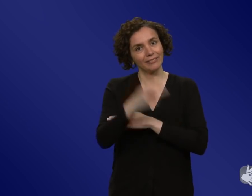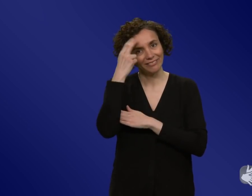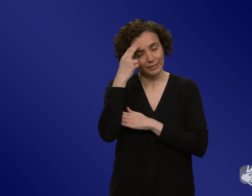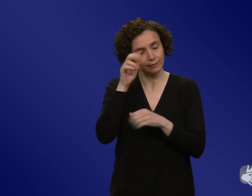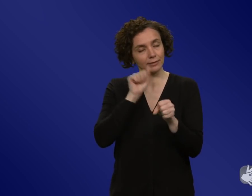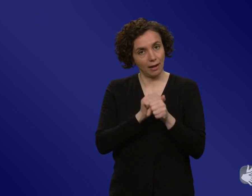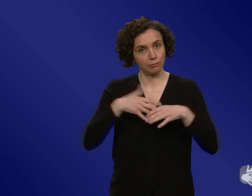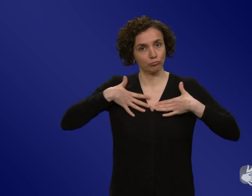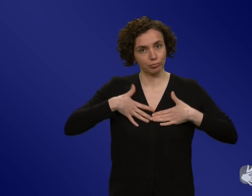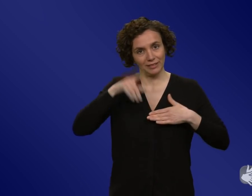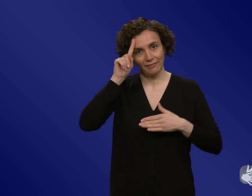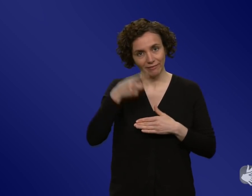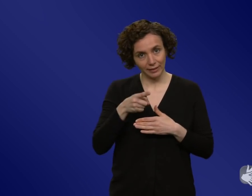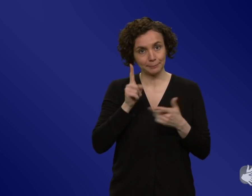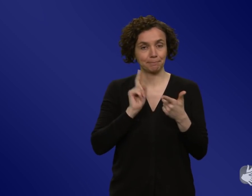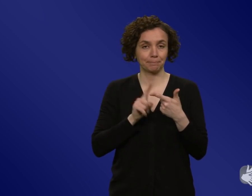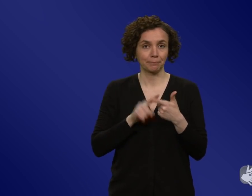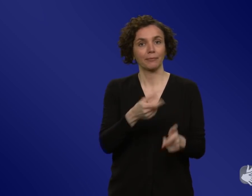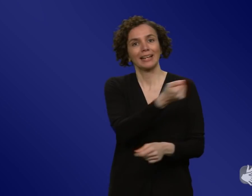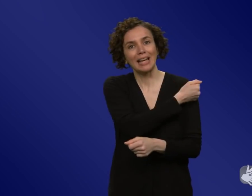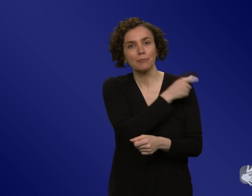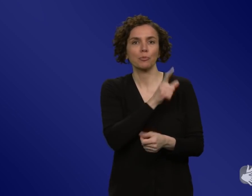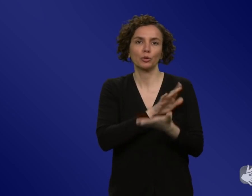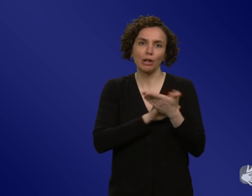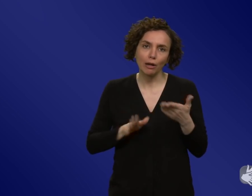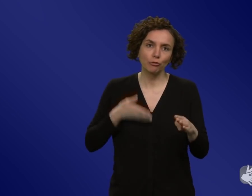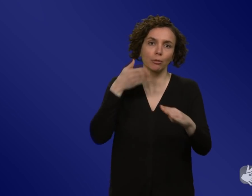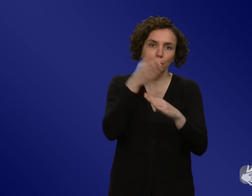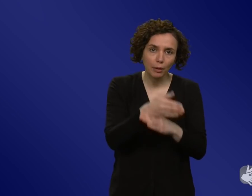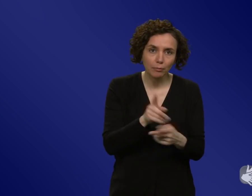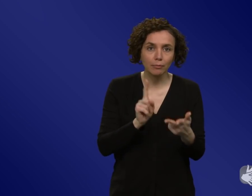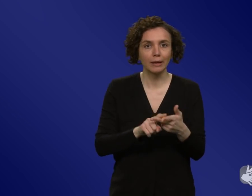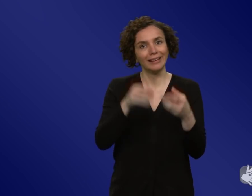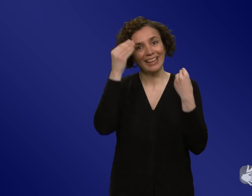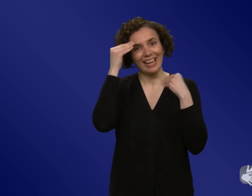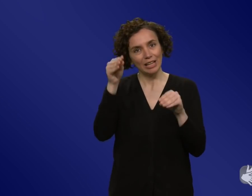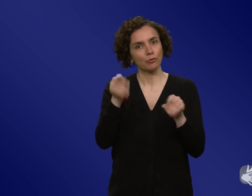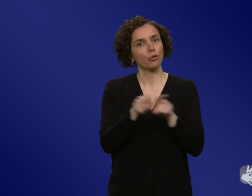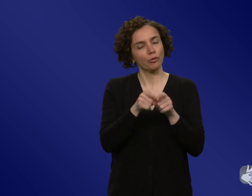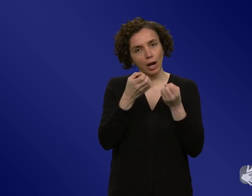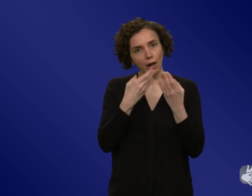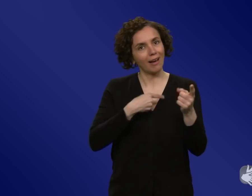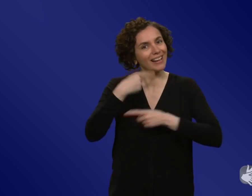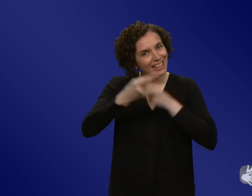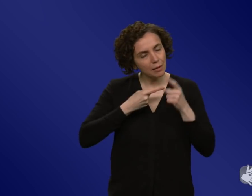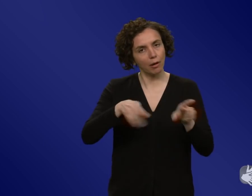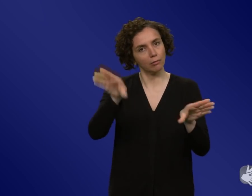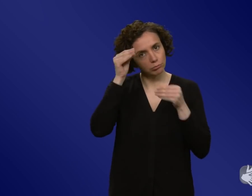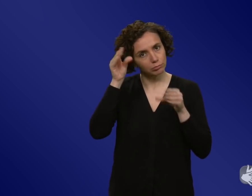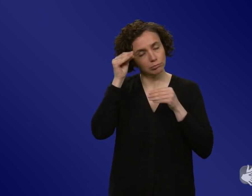muss einfach sein, die Informationen müssen einfacher zugänglich sein, daran wird gearbeitet und ja, die einfachen Regeln. glaube,